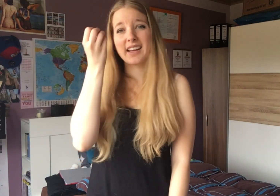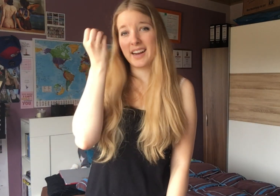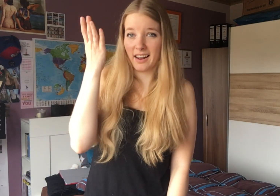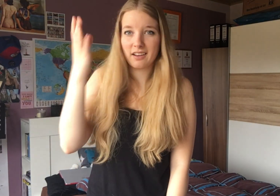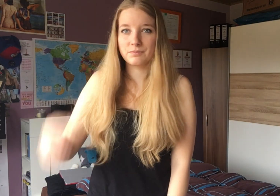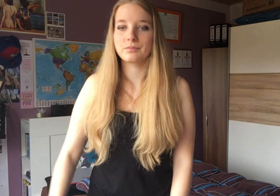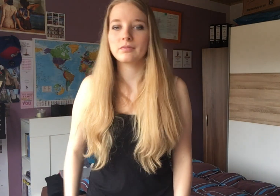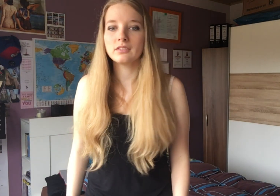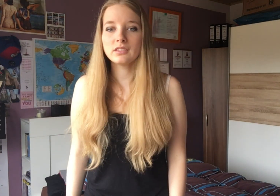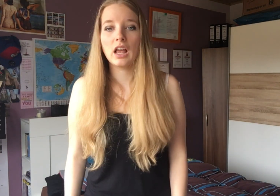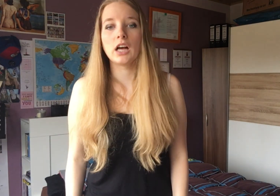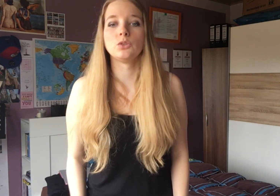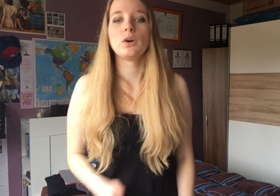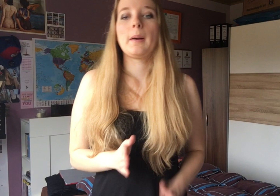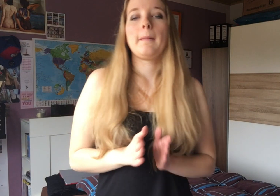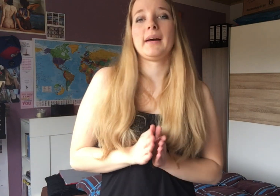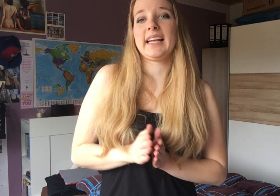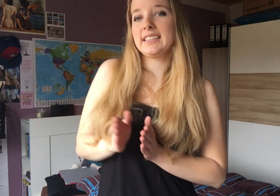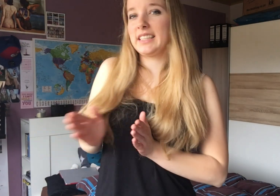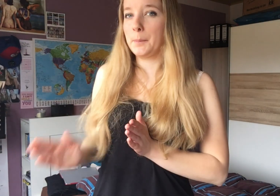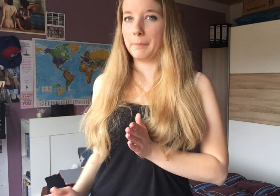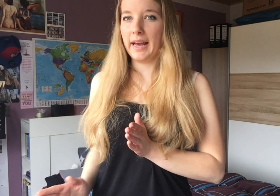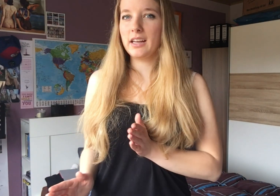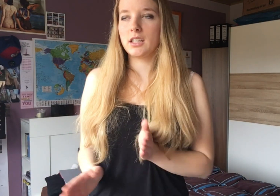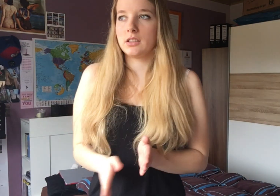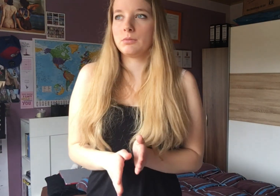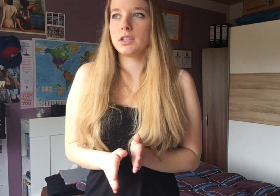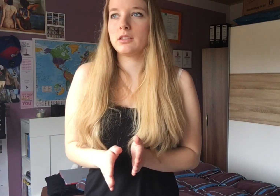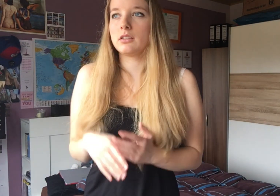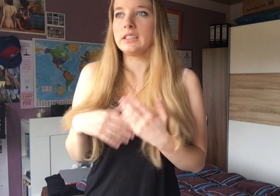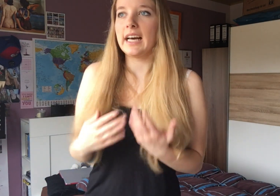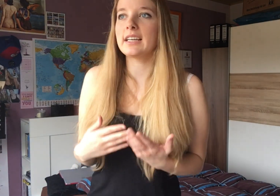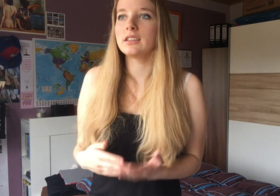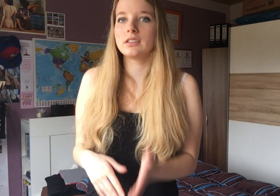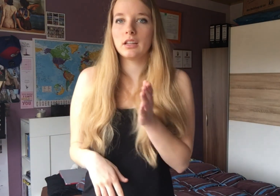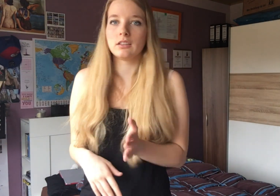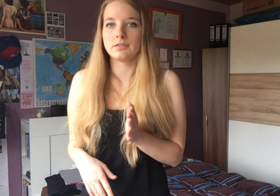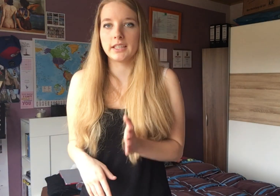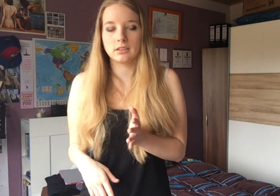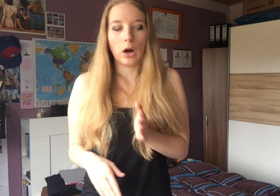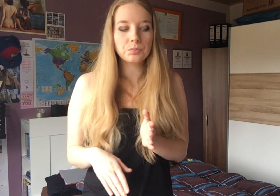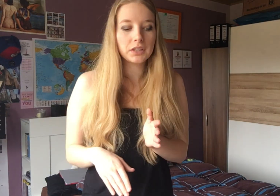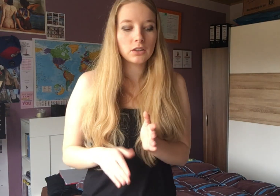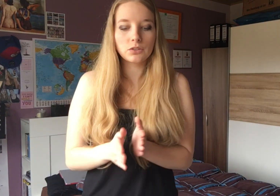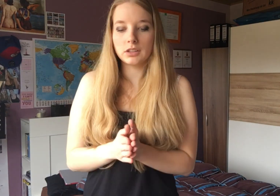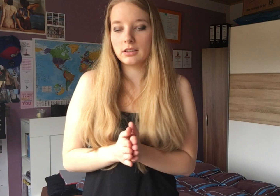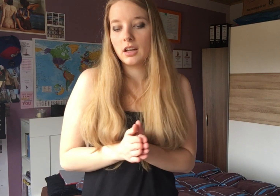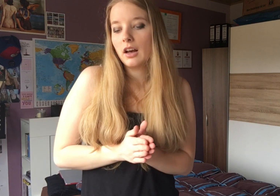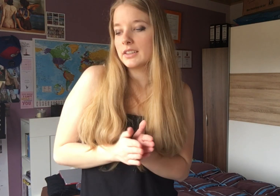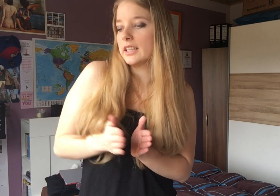Klar. Also, mal ganz nebenbei, als würde, die Sache, als wäre jetzt die Hauptsache und das, was